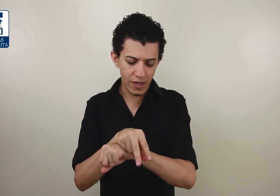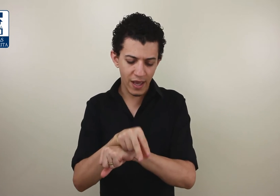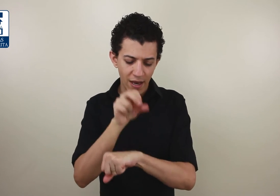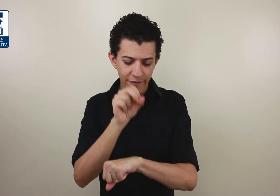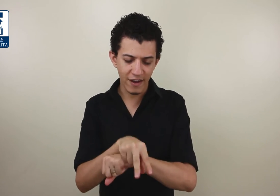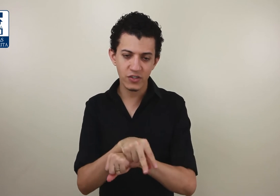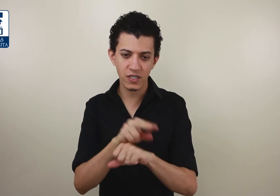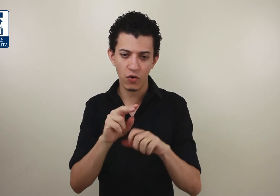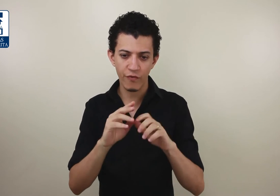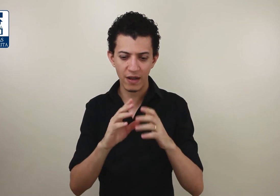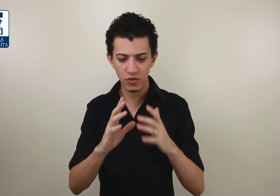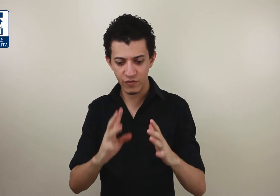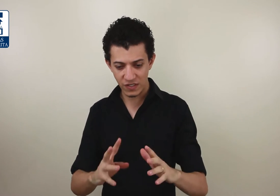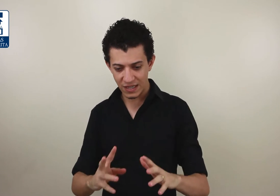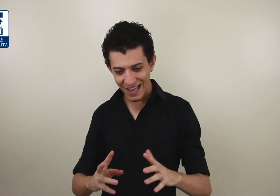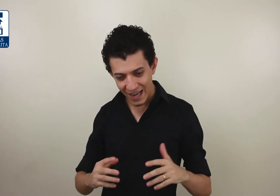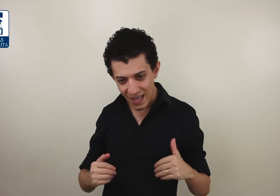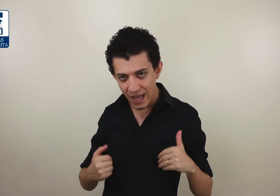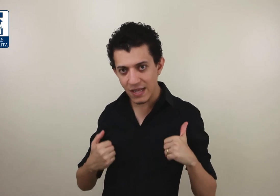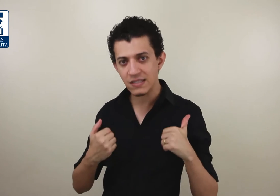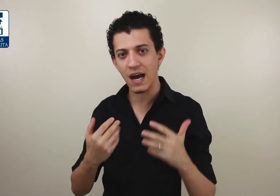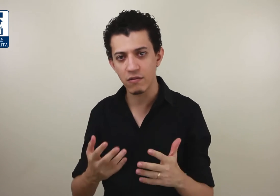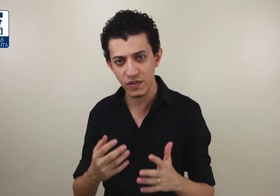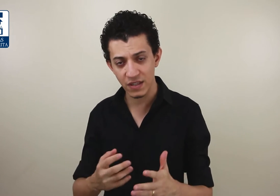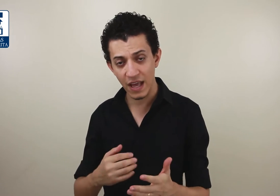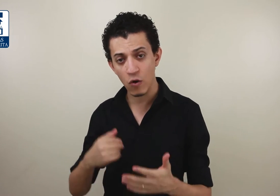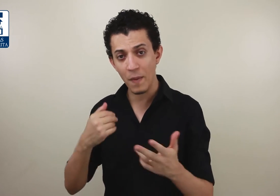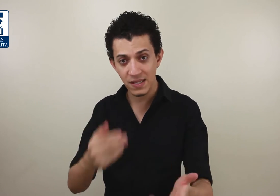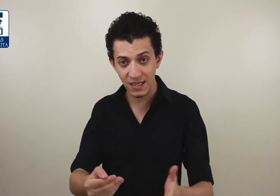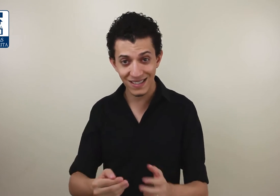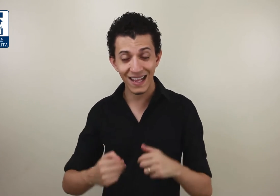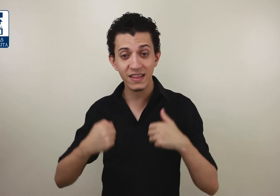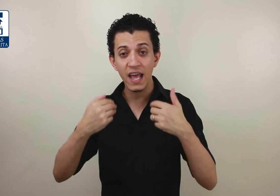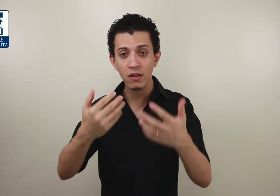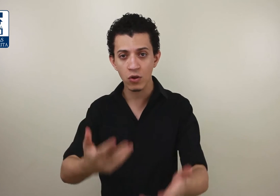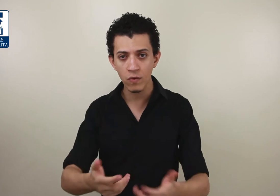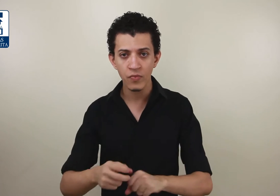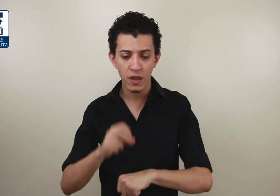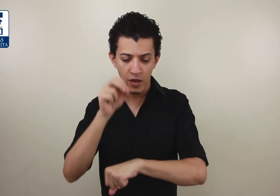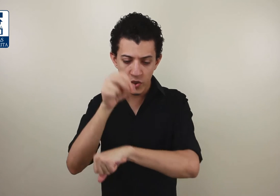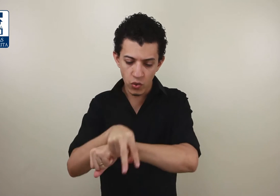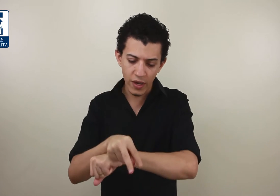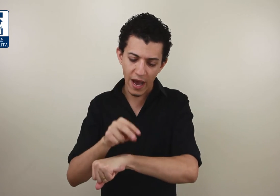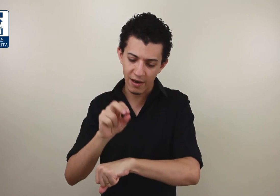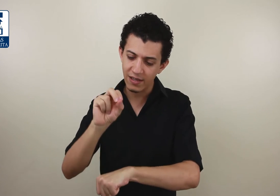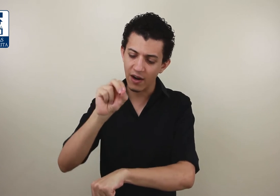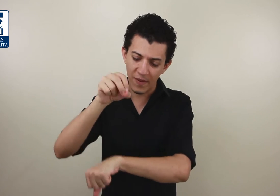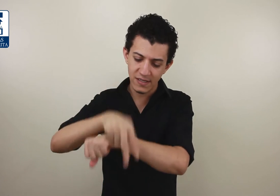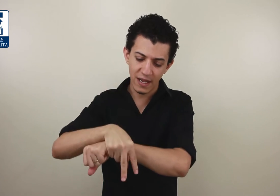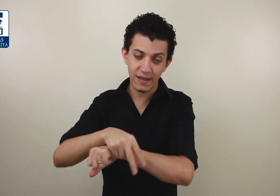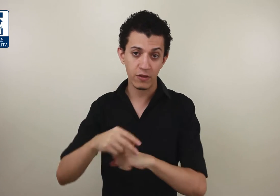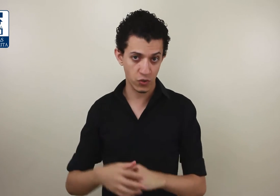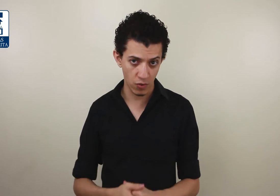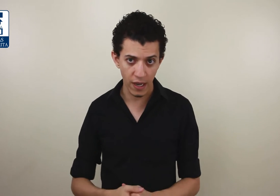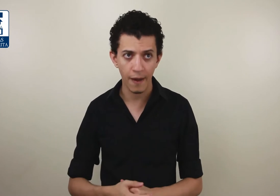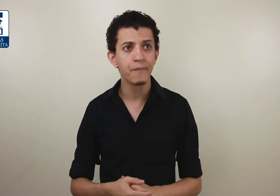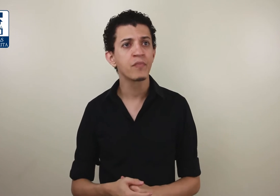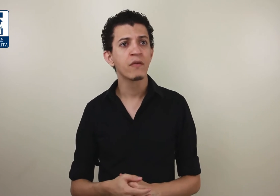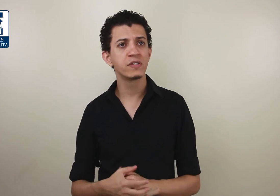aqui, ele enfatiza o fato de você ter ingressado, você ter começado, você estar dentro de um lugar. Literalmente, você estar dentro de um lugar. Você